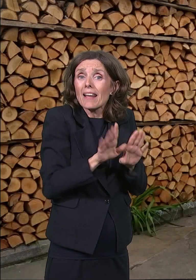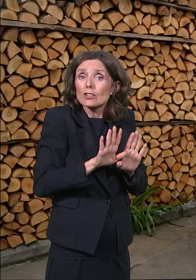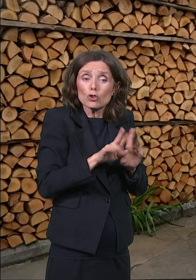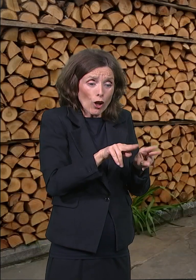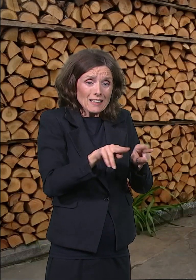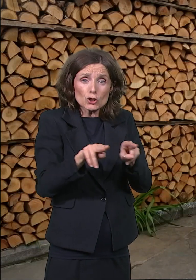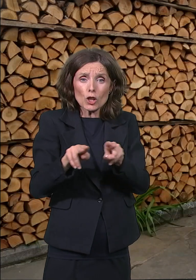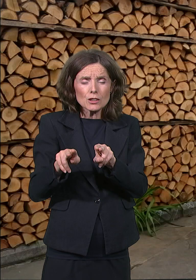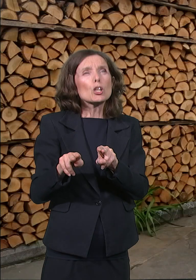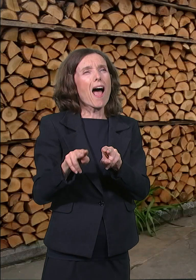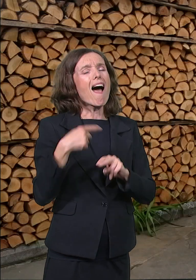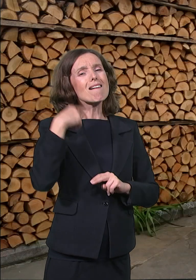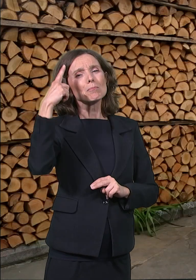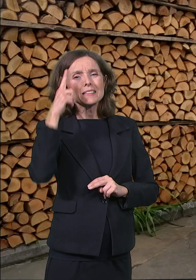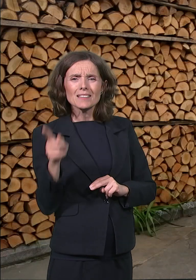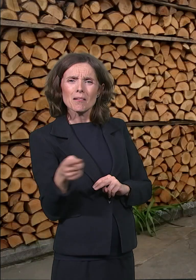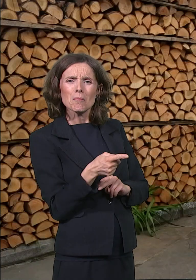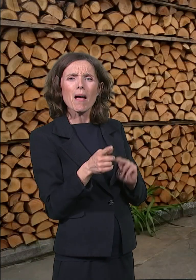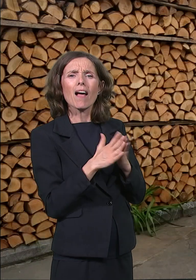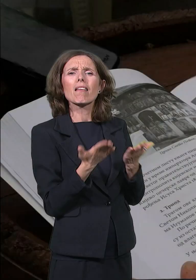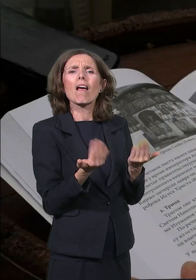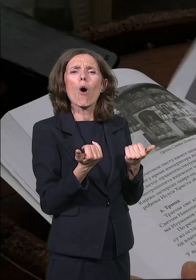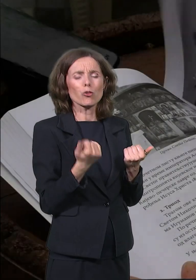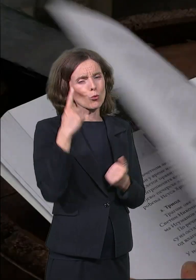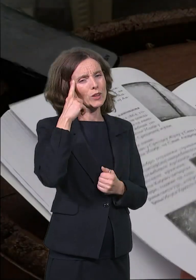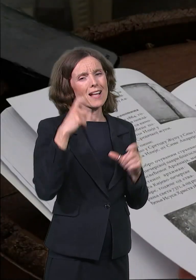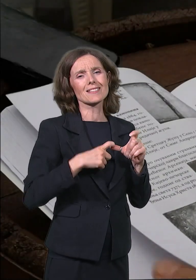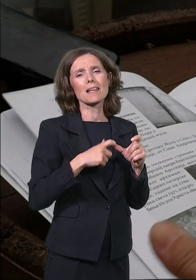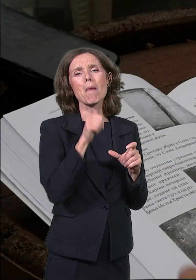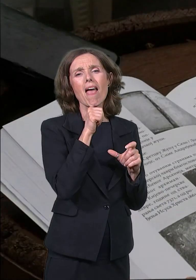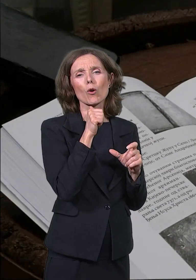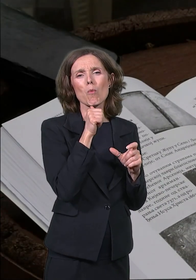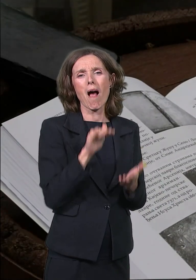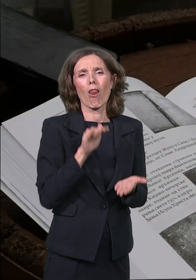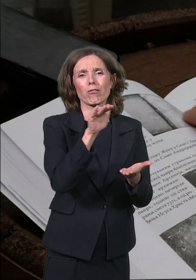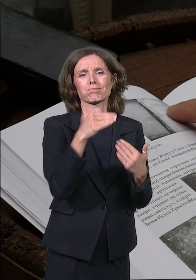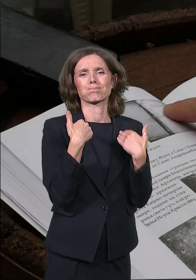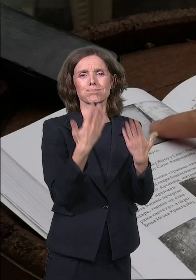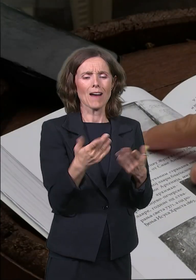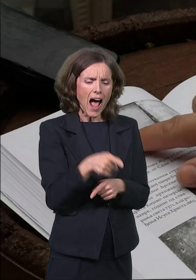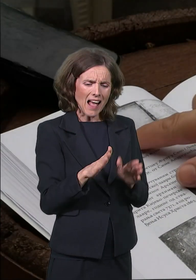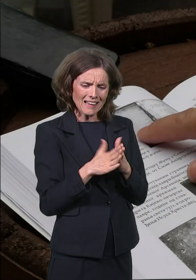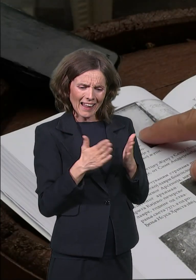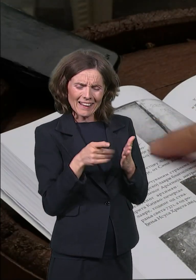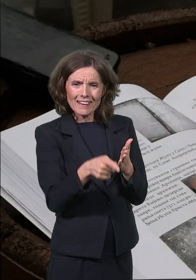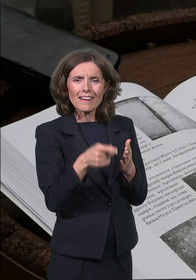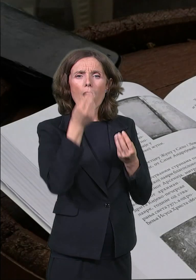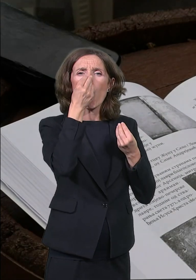tako da mislim da su sve te knjige dar Sime i Gumanova, ali pošto su knjige oštećene, obično su